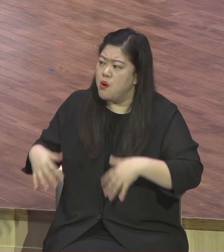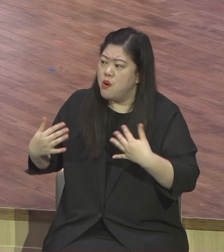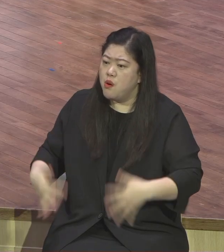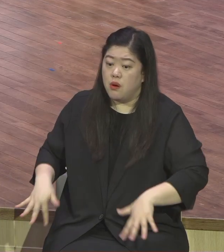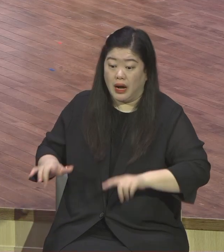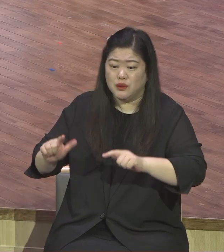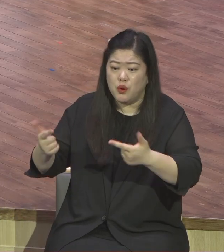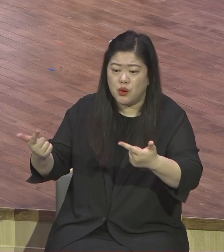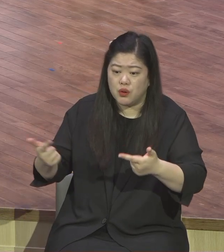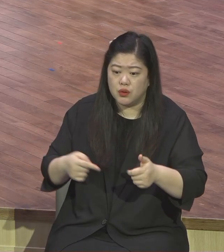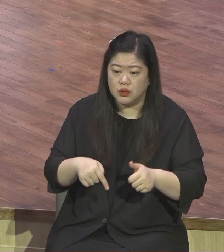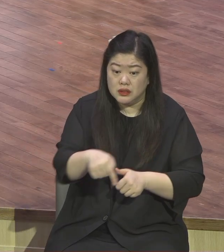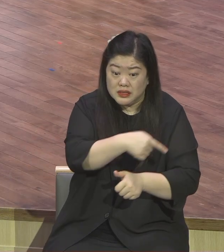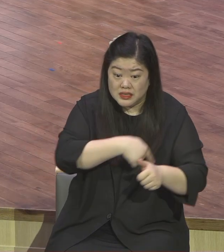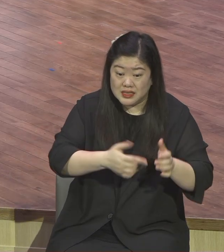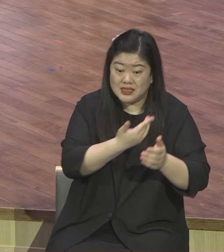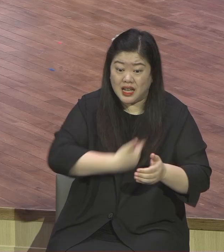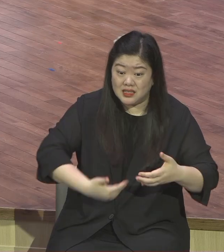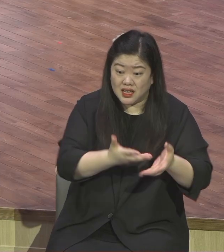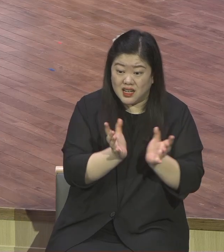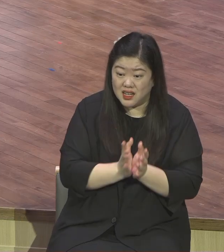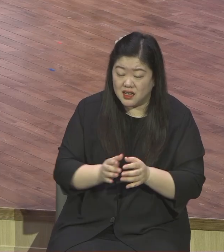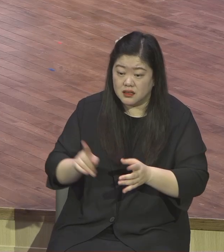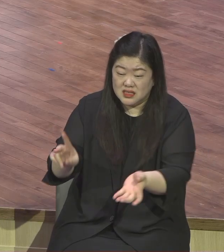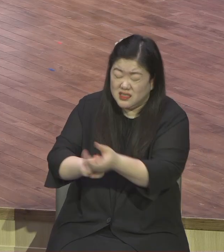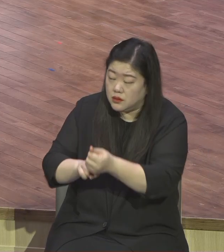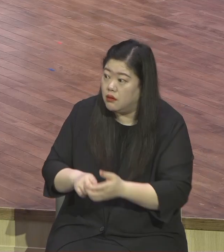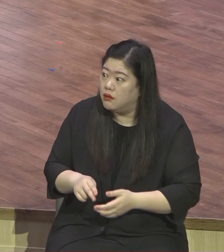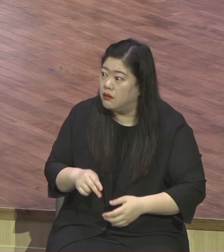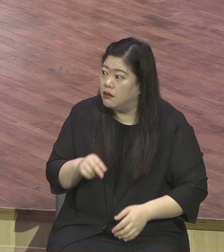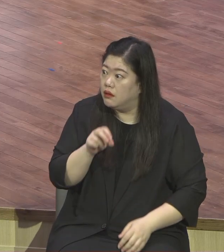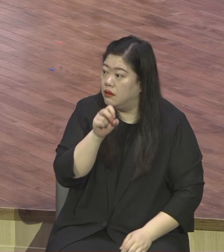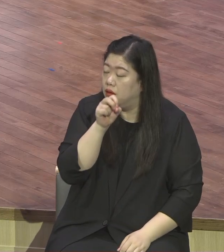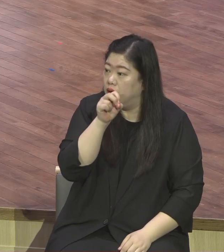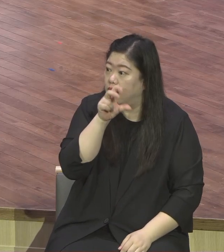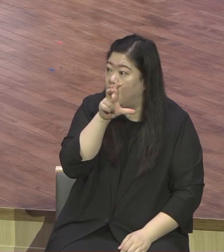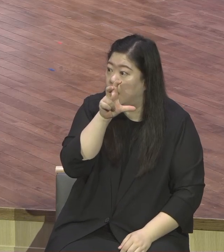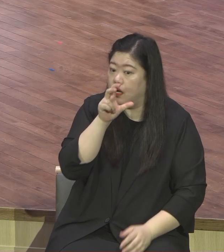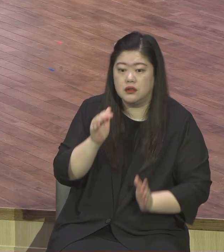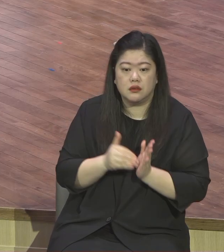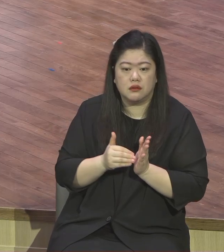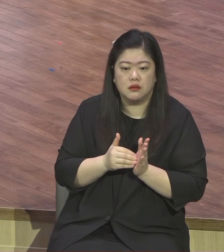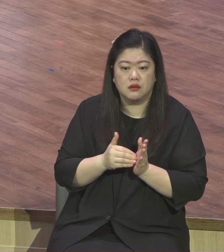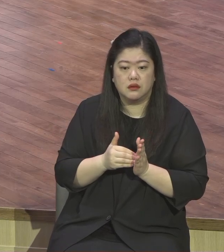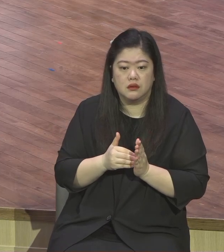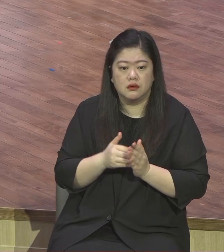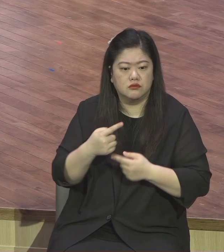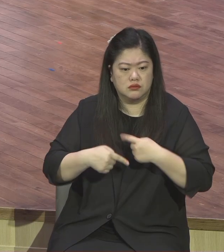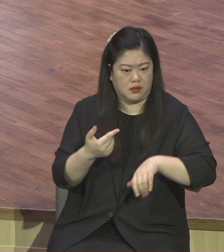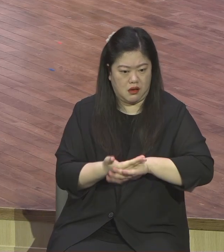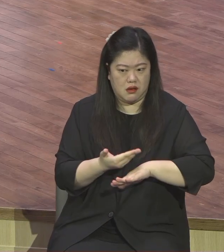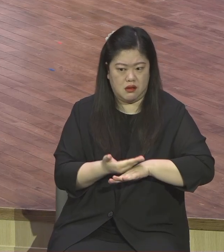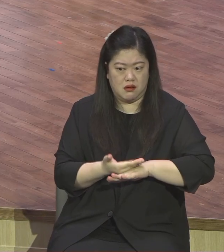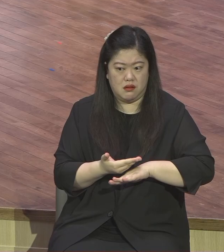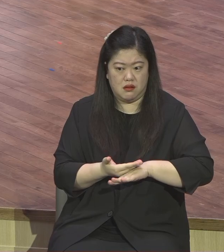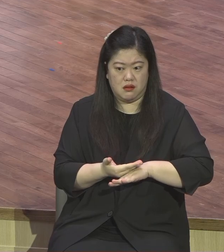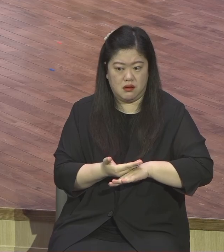그래서 가만히 보면요 전도자들 목사들 복음 증거하는 사람들이 주위에